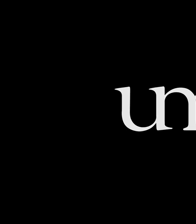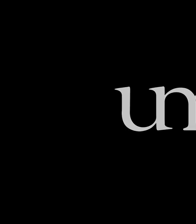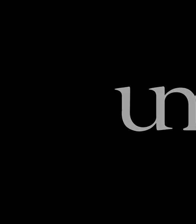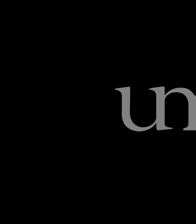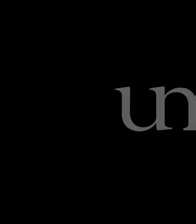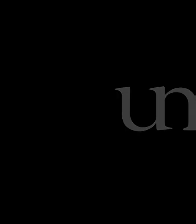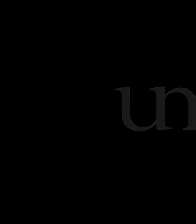Días